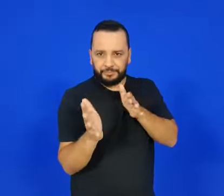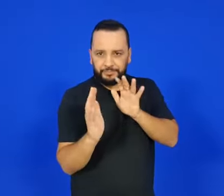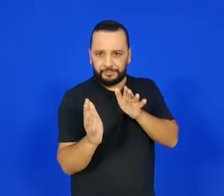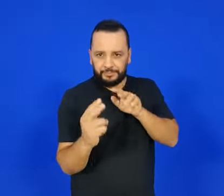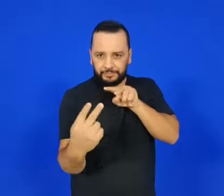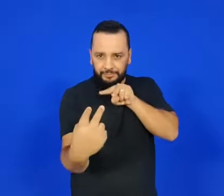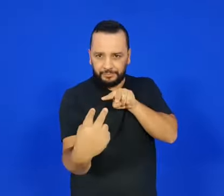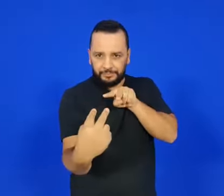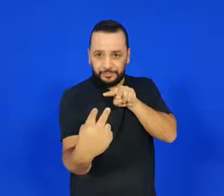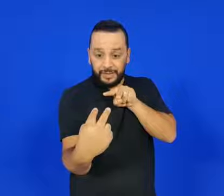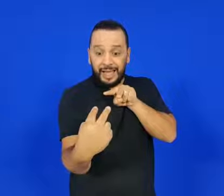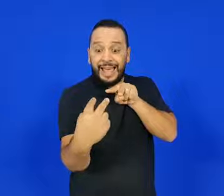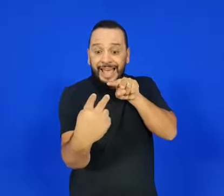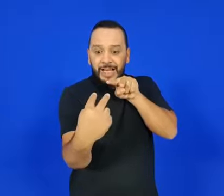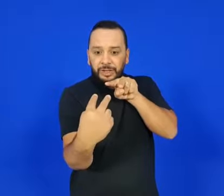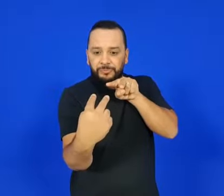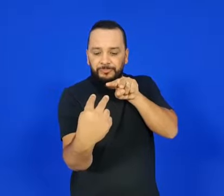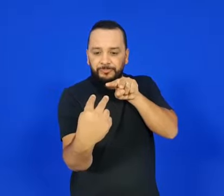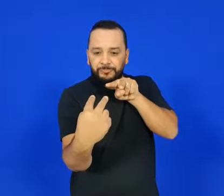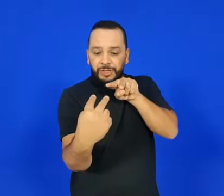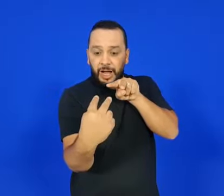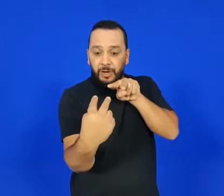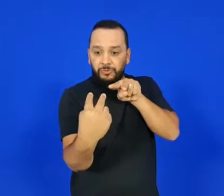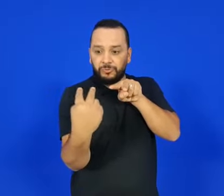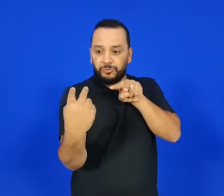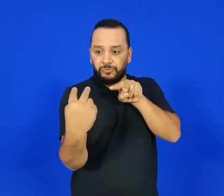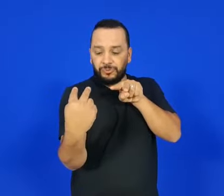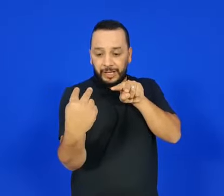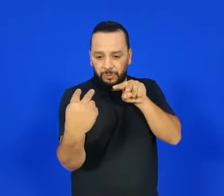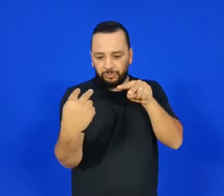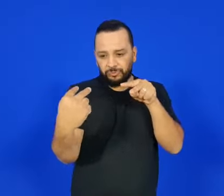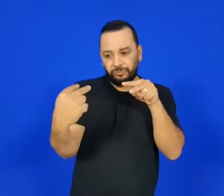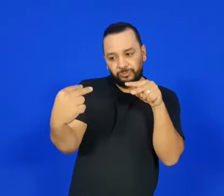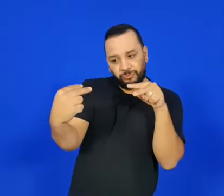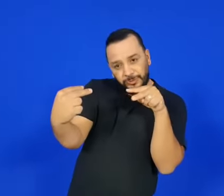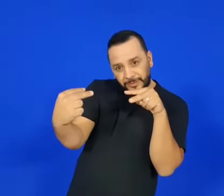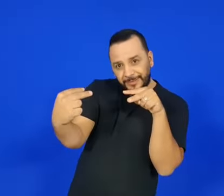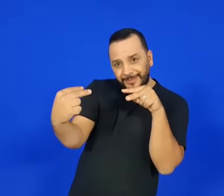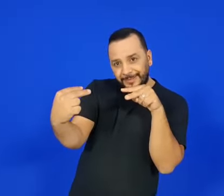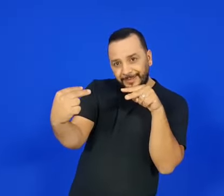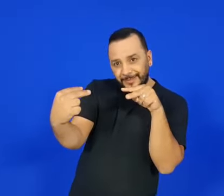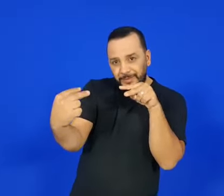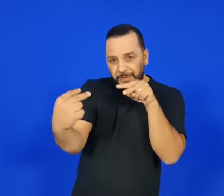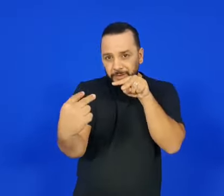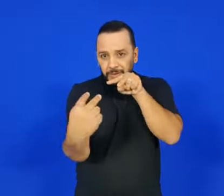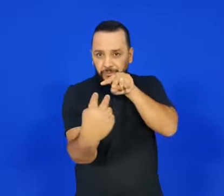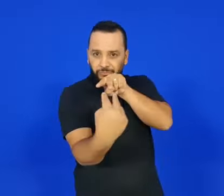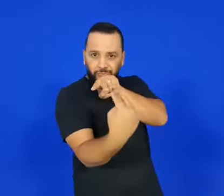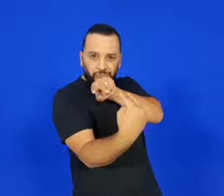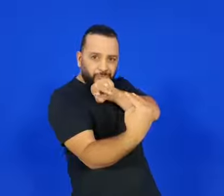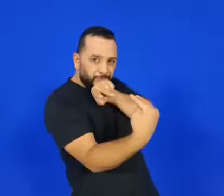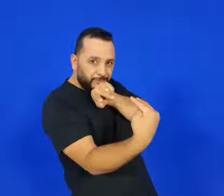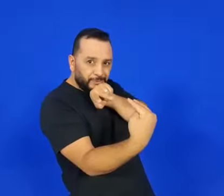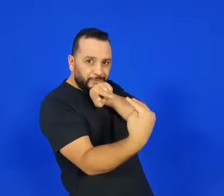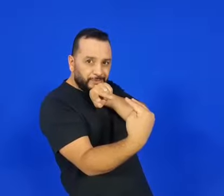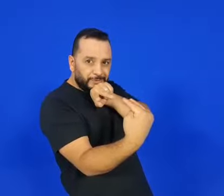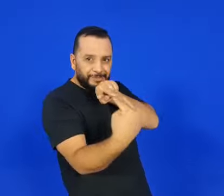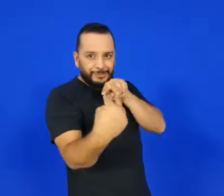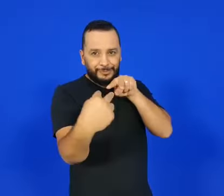pessoa, né? Então, eu estou ali olhando para a pessoa, né? Quando a pessoa olha para um lado, eu tento ficar olhando para ela, sabe? Como